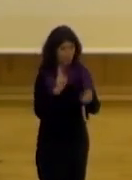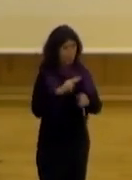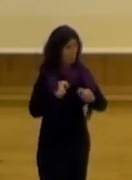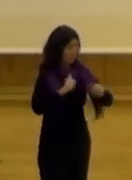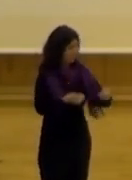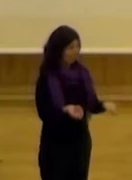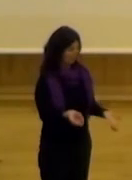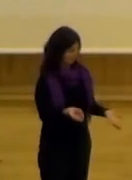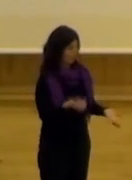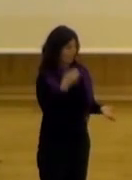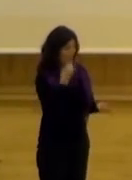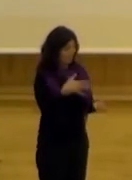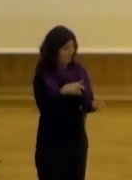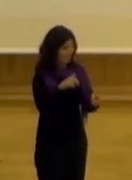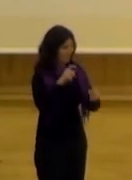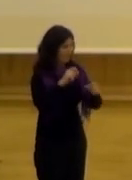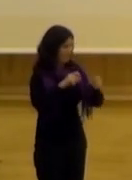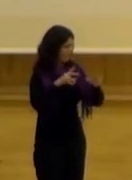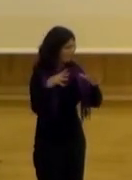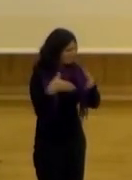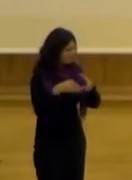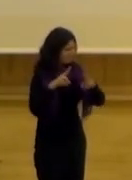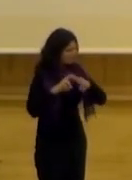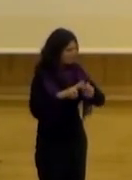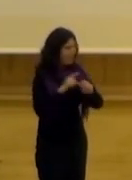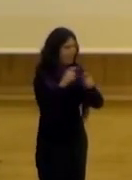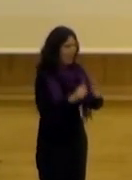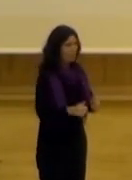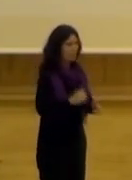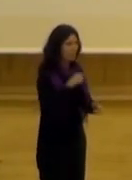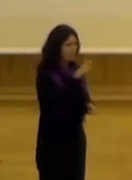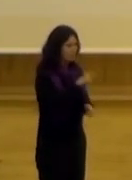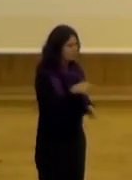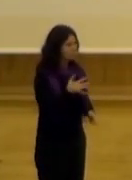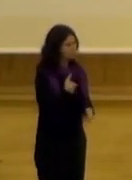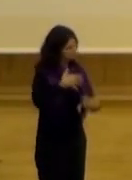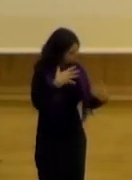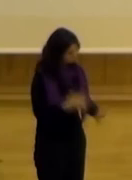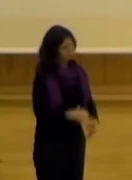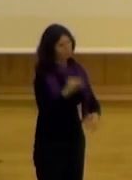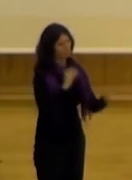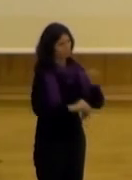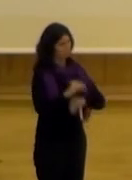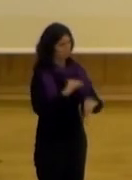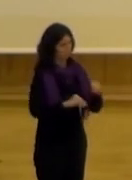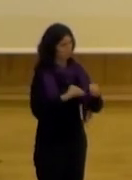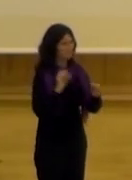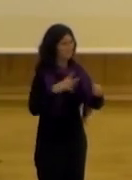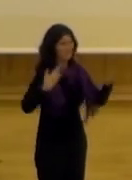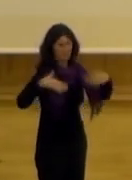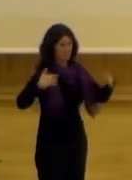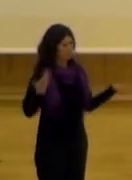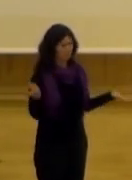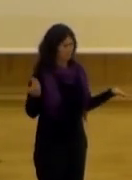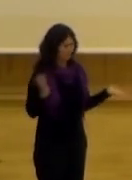hacer yo te lo recuerdo los laboratorios hay que dar oportunidad a la gente que tiene interés en solucionar la cosa si no hay que